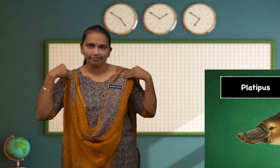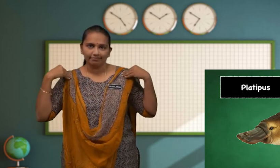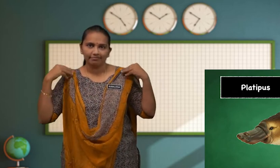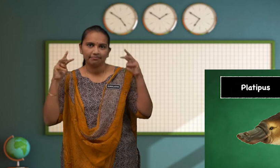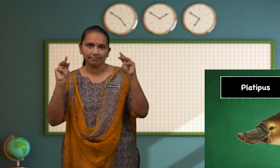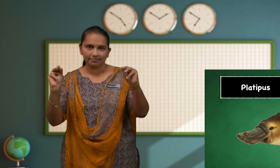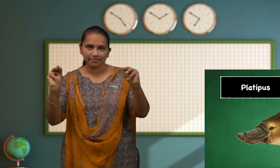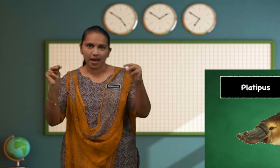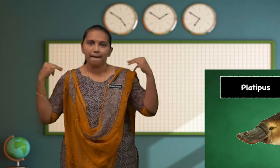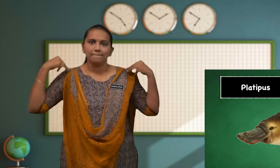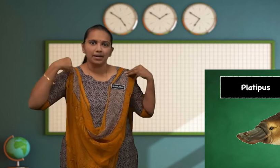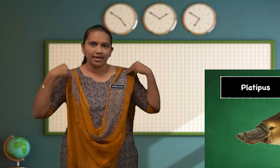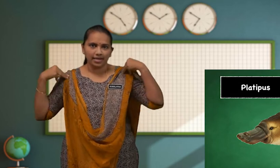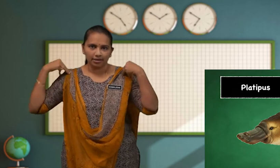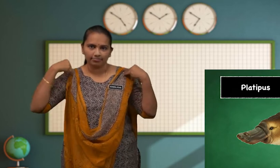Mamalia